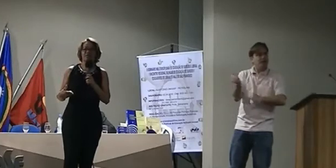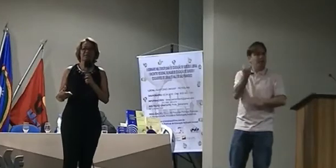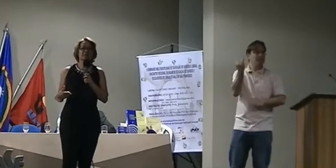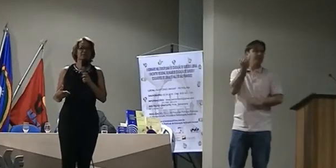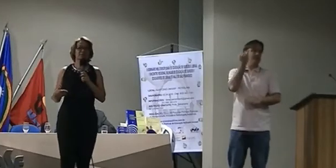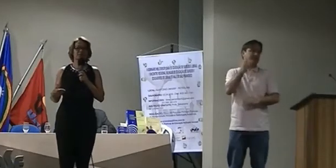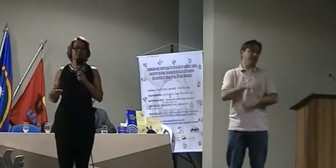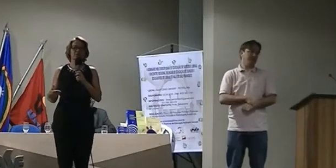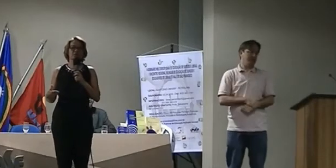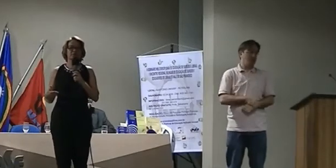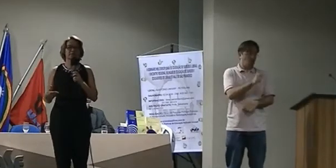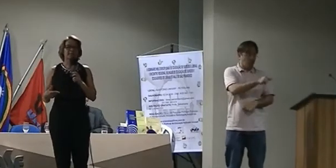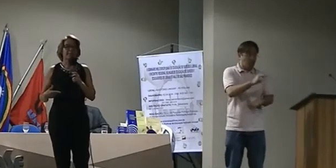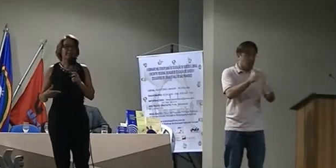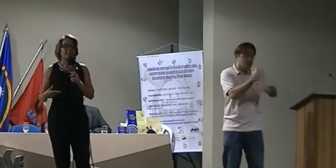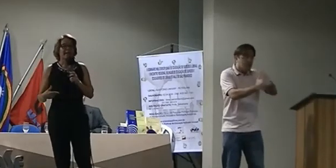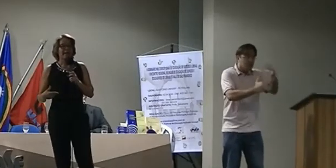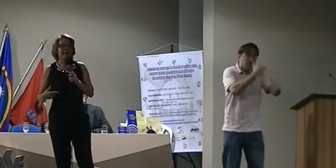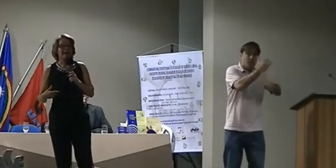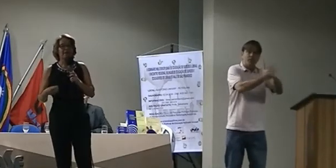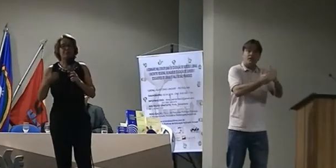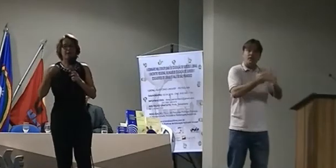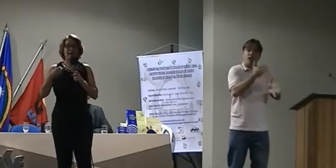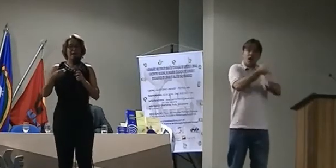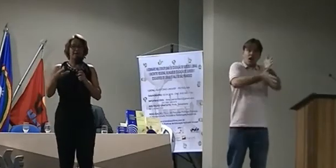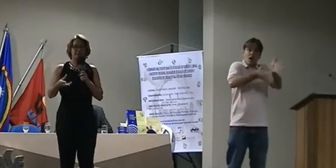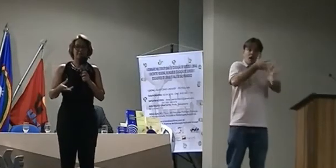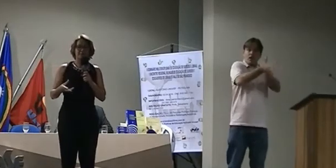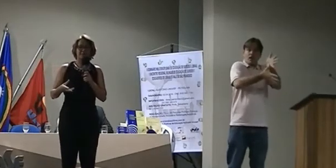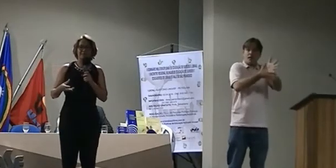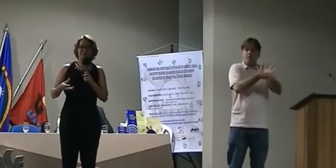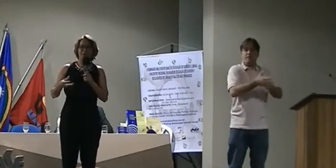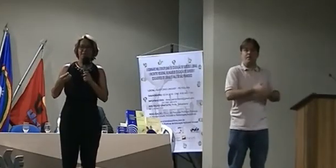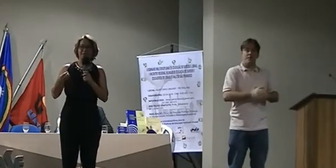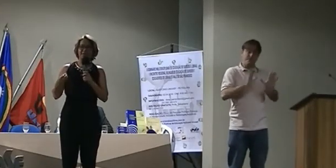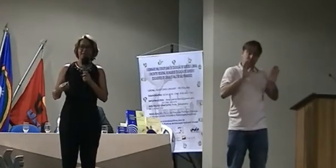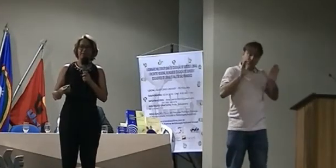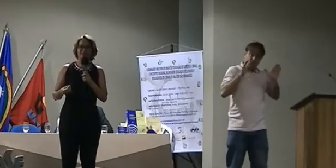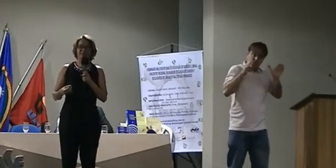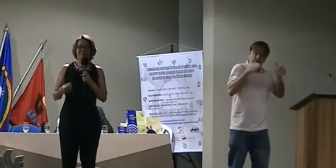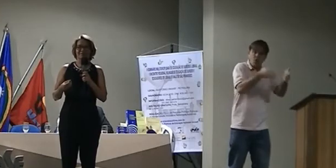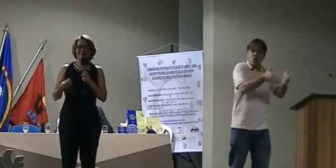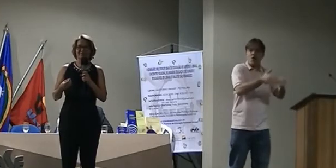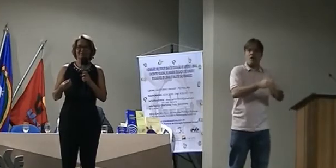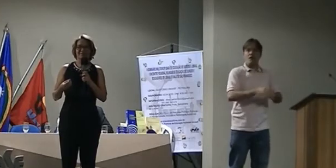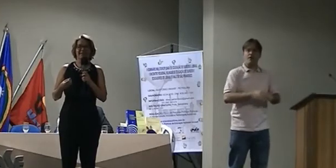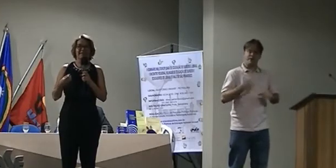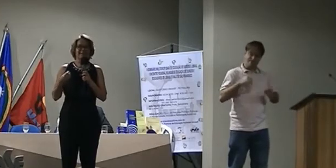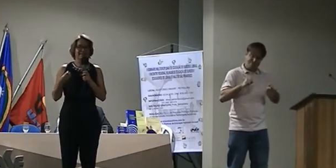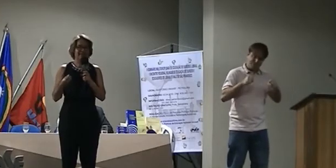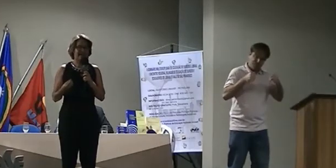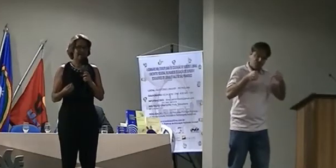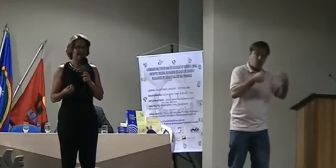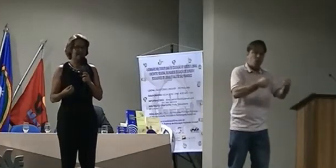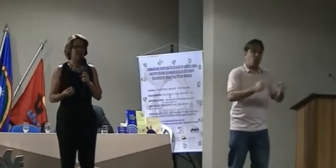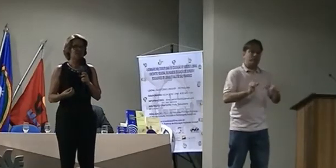formação de professores, focar nisso. Eu preciso estar ciente